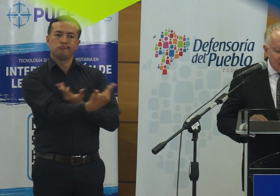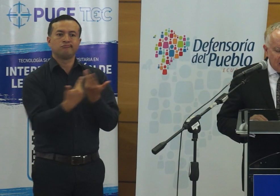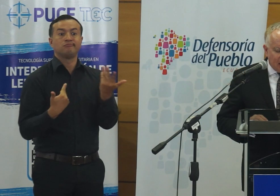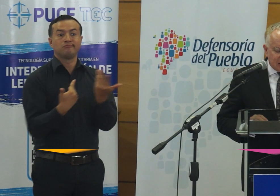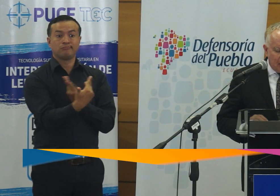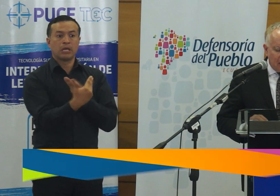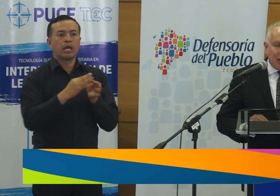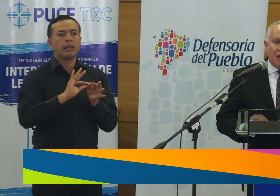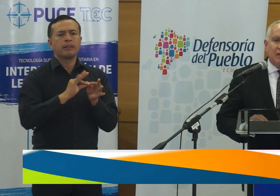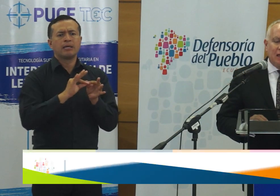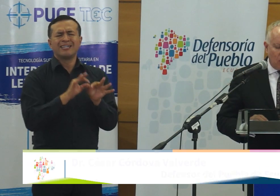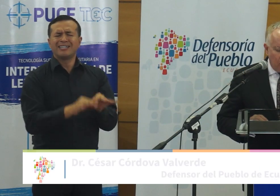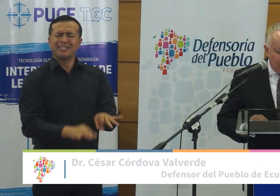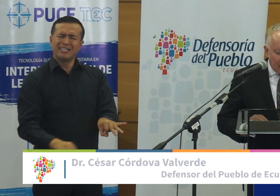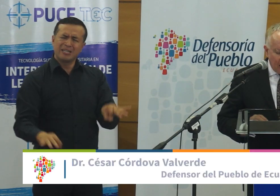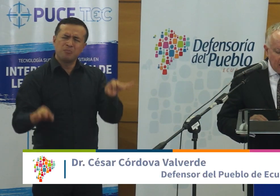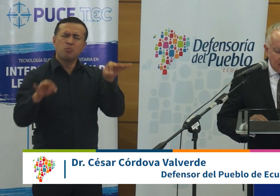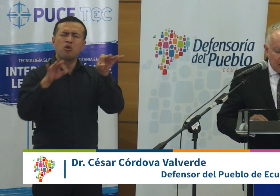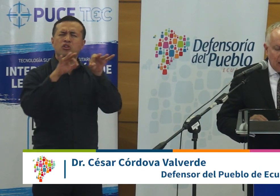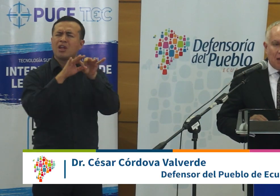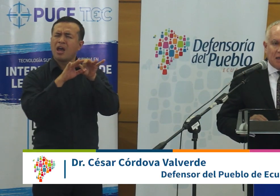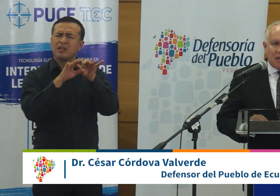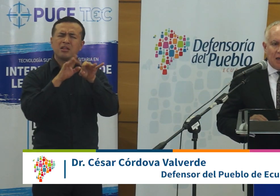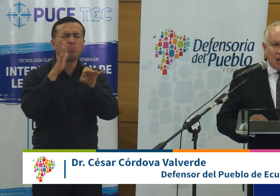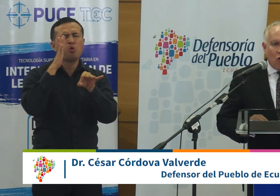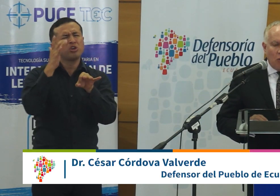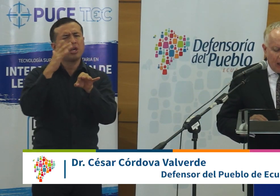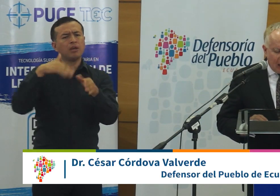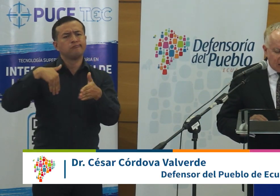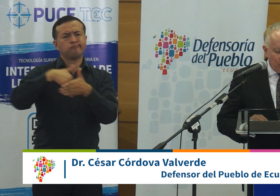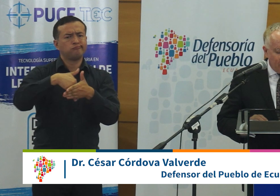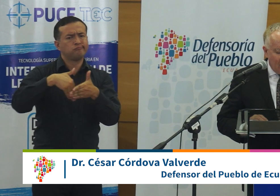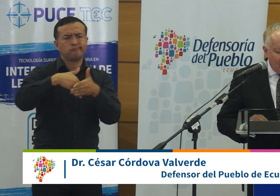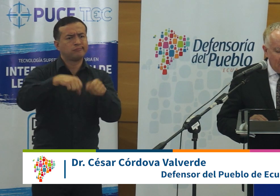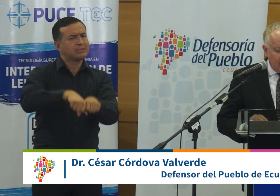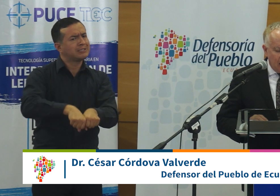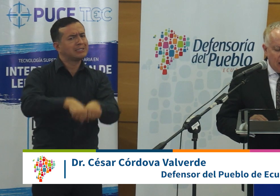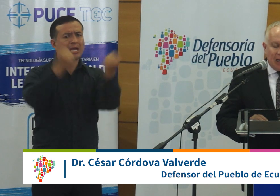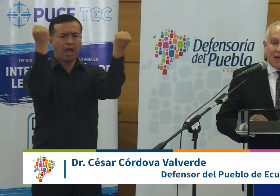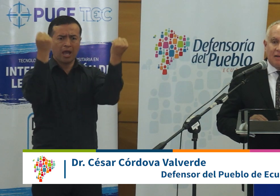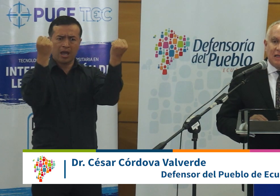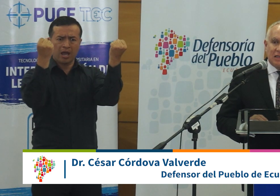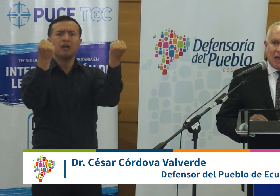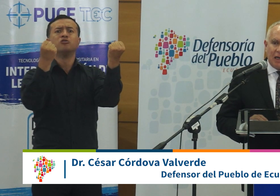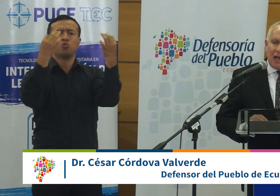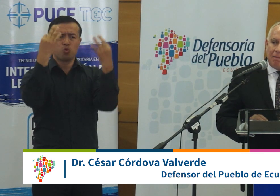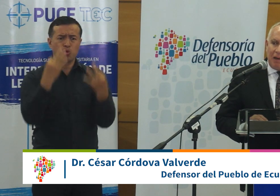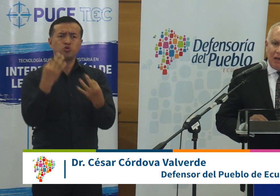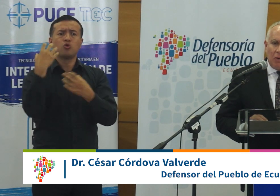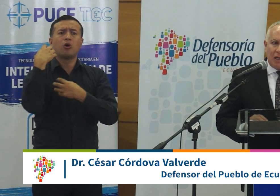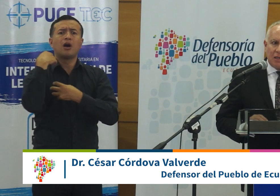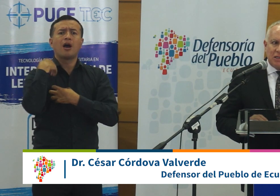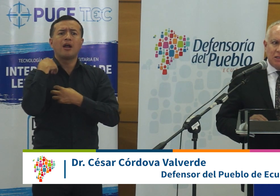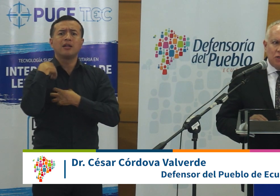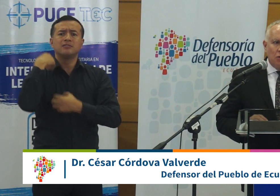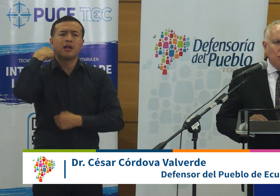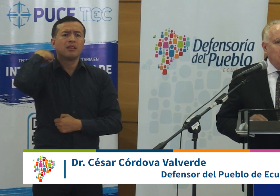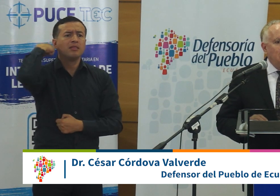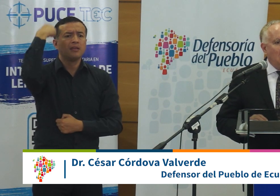indispensable para derrumbar la barrera comunicacional y garantizar el pleno ejercicio de